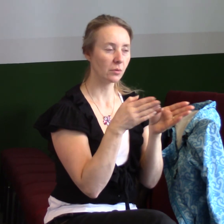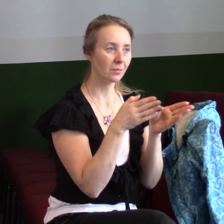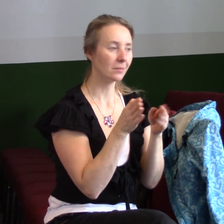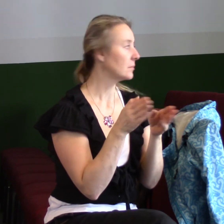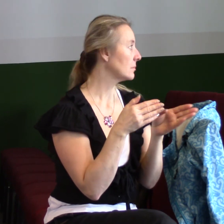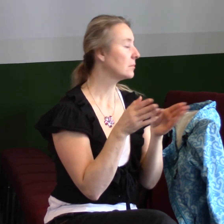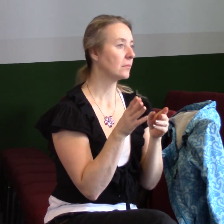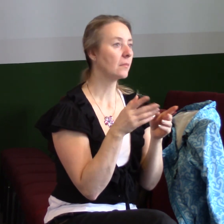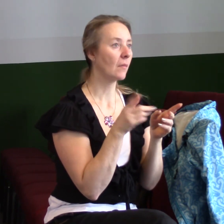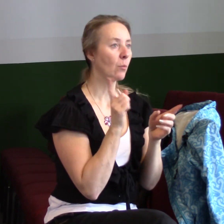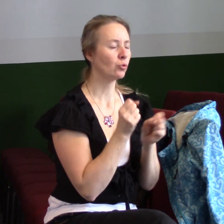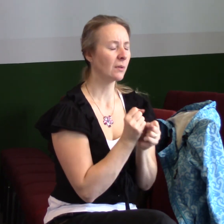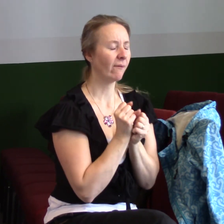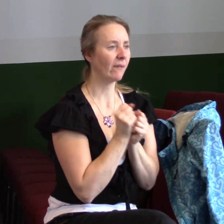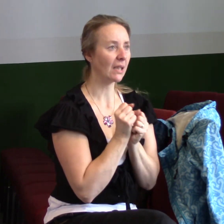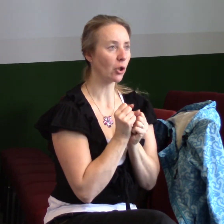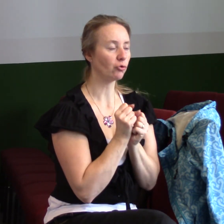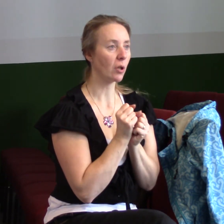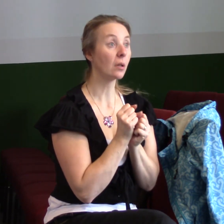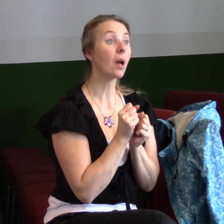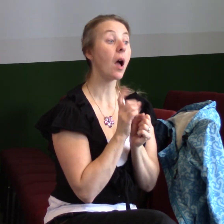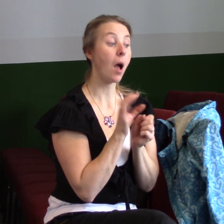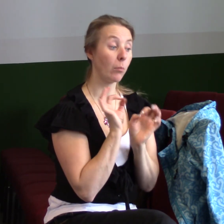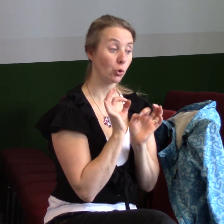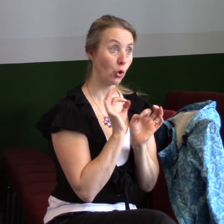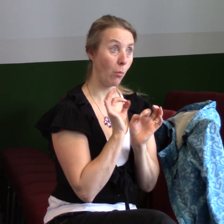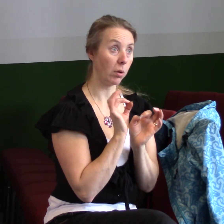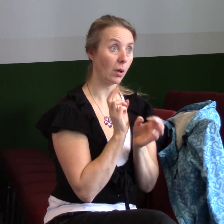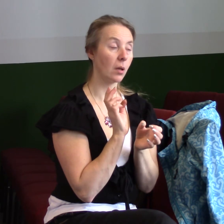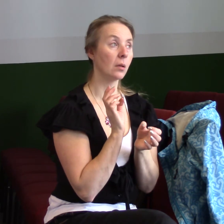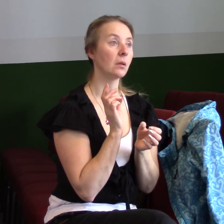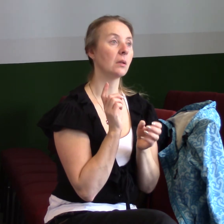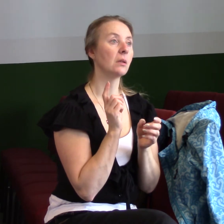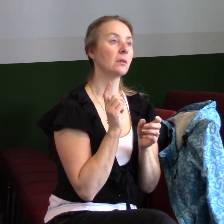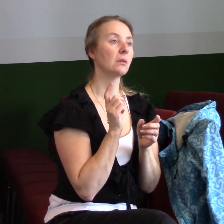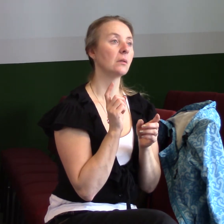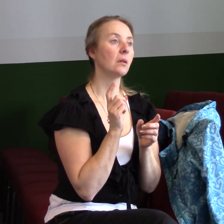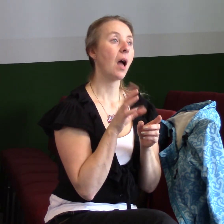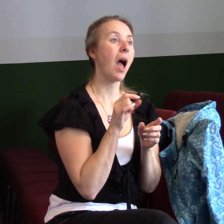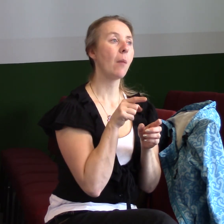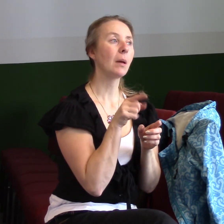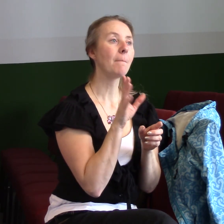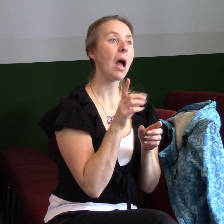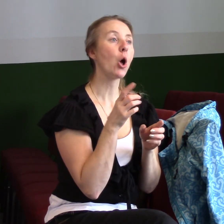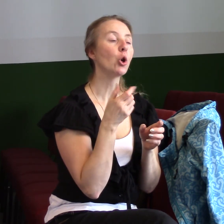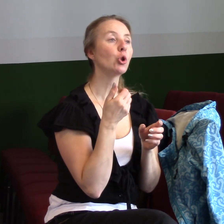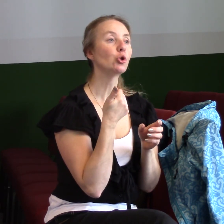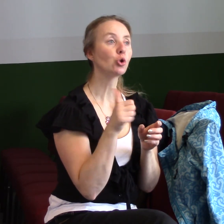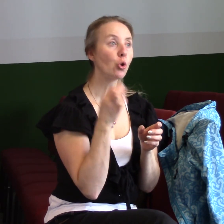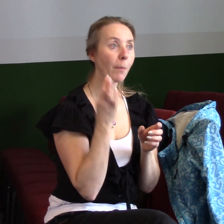vytrvalost, ať má dokonalý výsledek, mě tady překlady říkají skutek, abyste byli dokonalí a úplní a aby